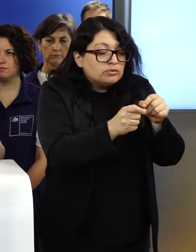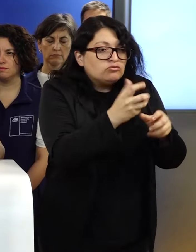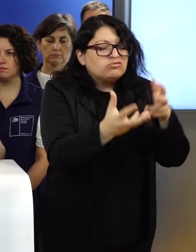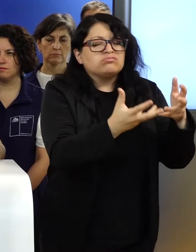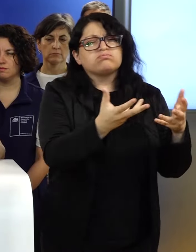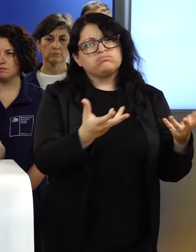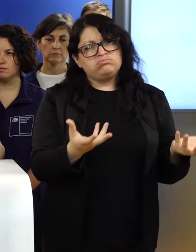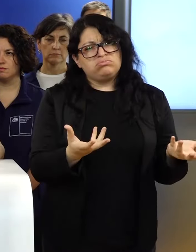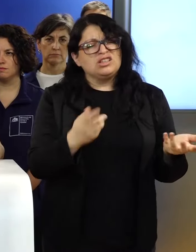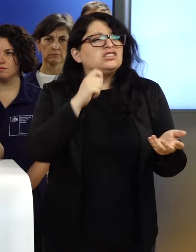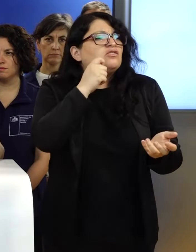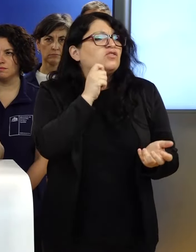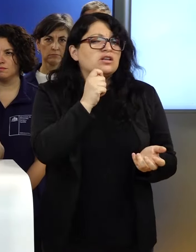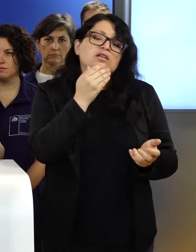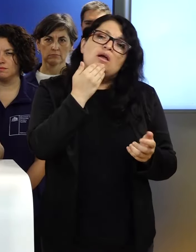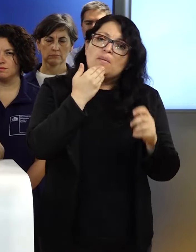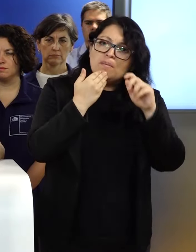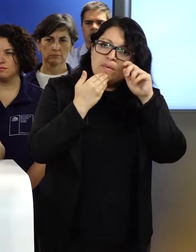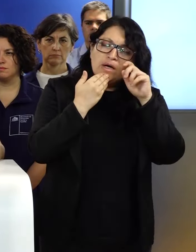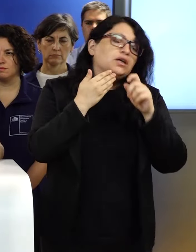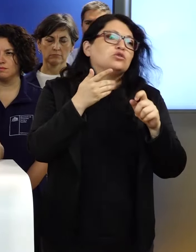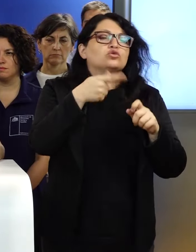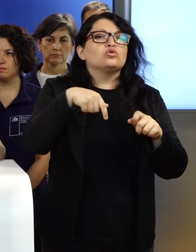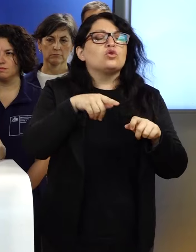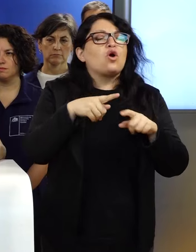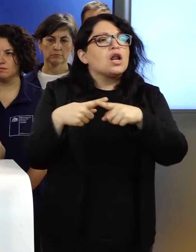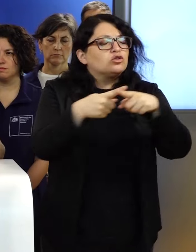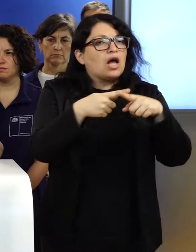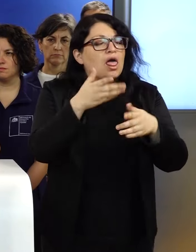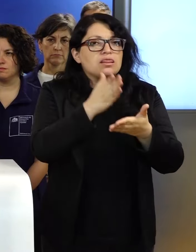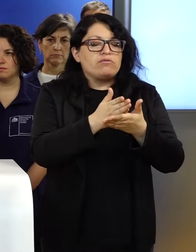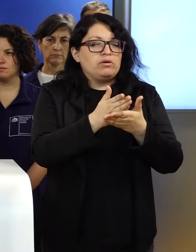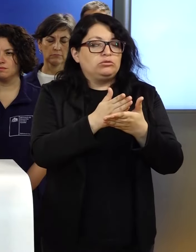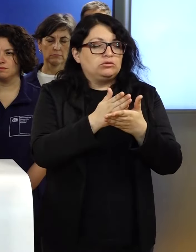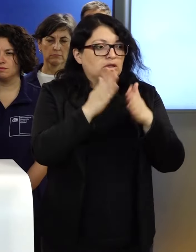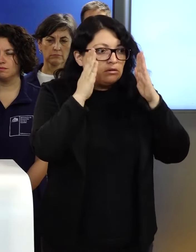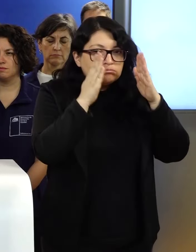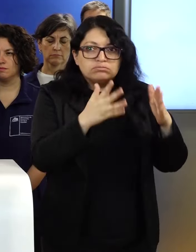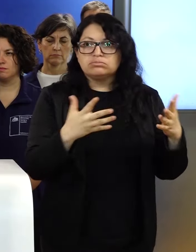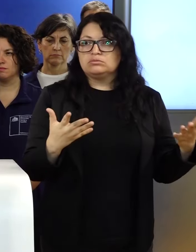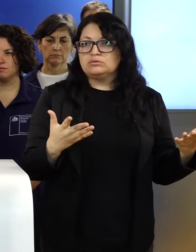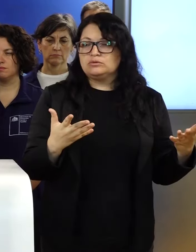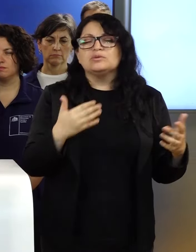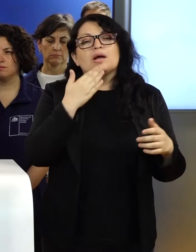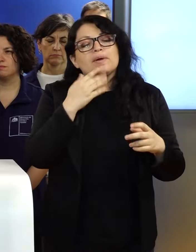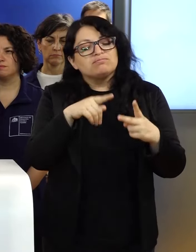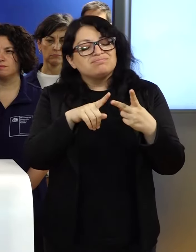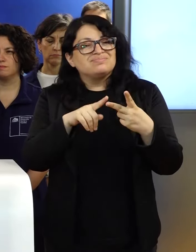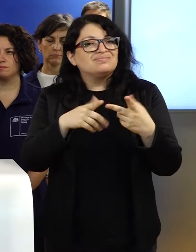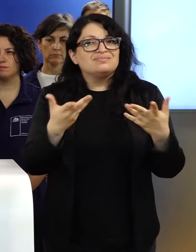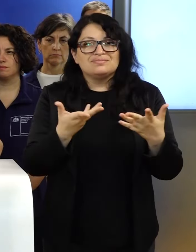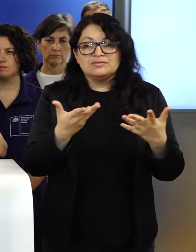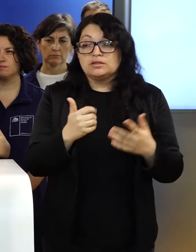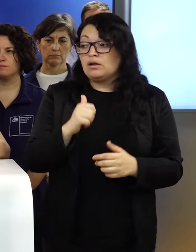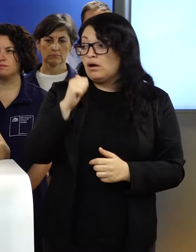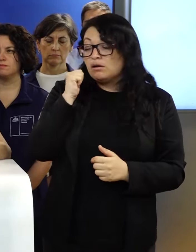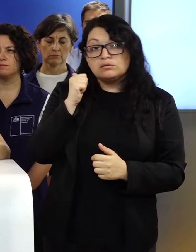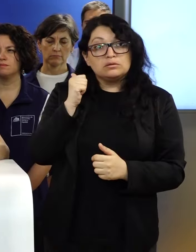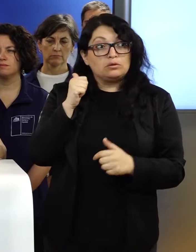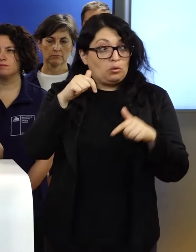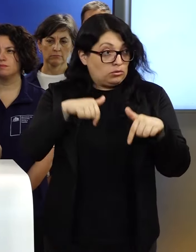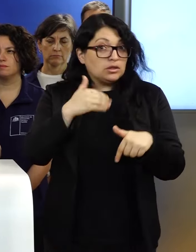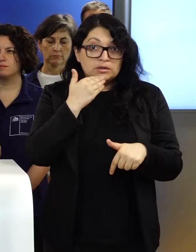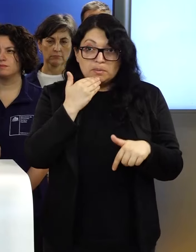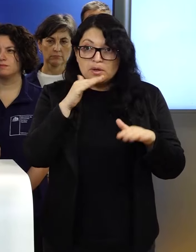es una alarma social de la mayor gravedad. La segunda razón de gran preocupación es que durante ayer y también hoy